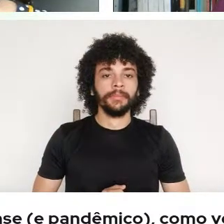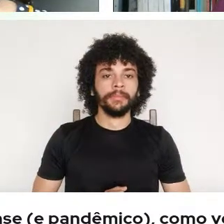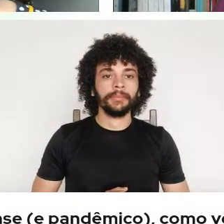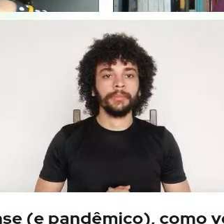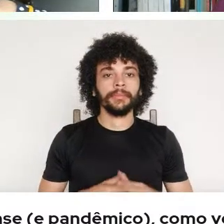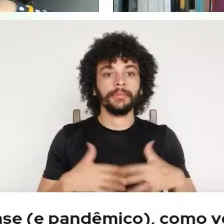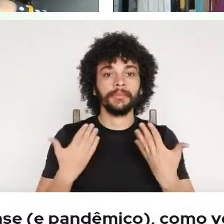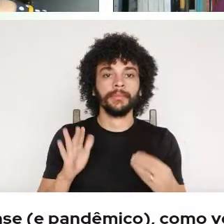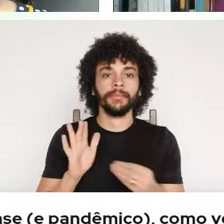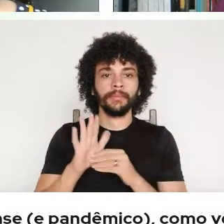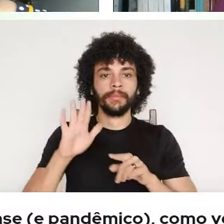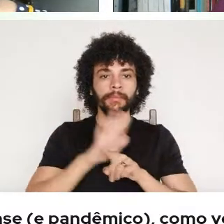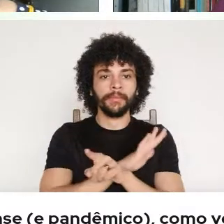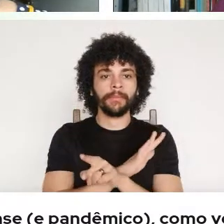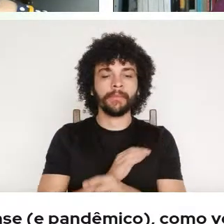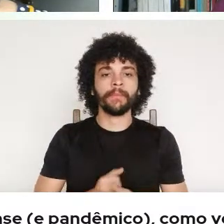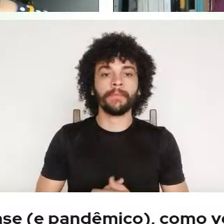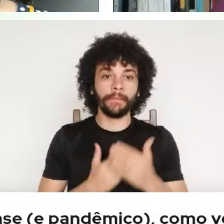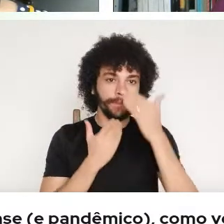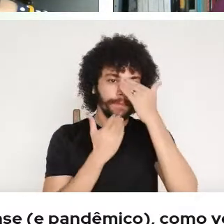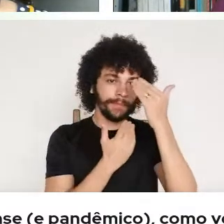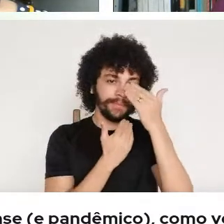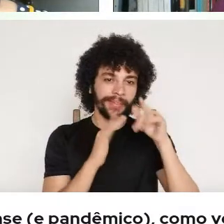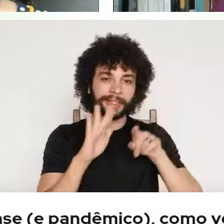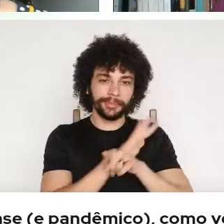questão colocada pelo Jameson. Muito obrigado, Jameson.